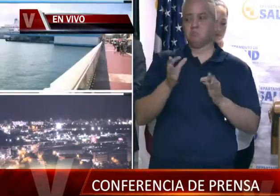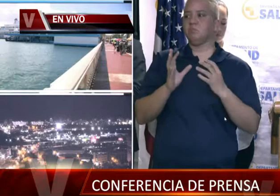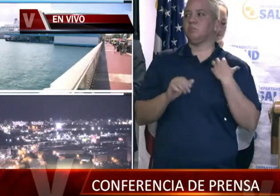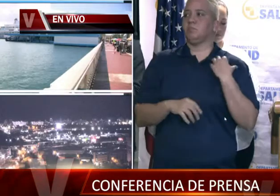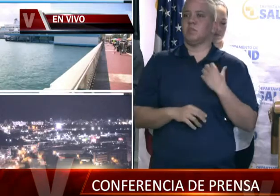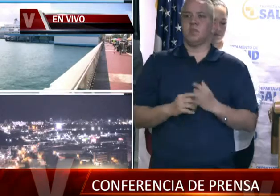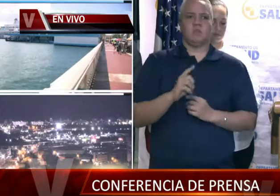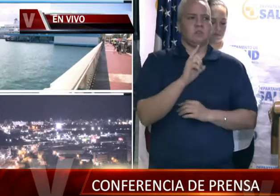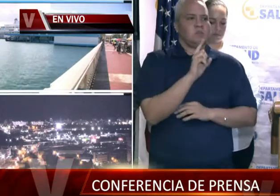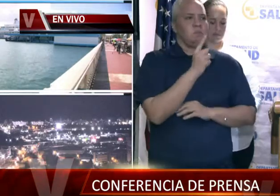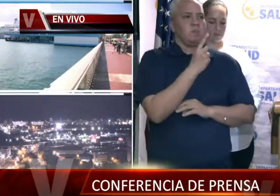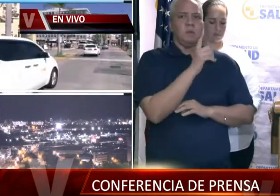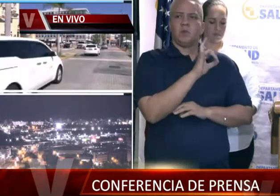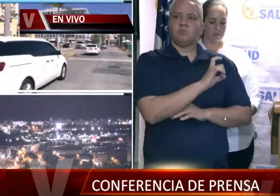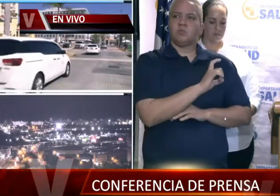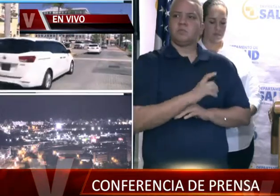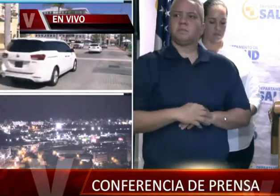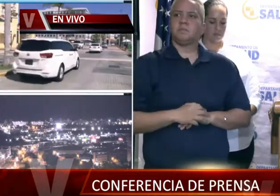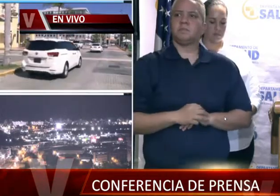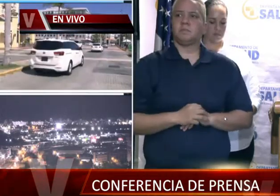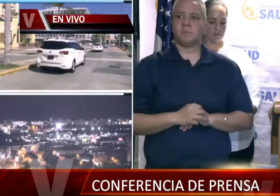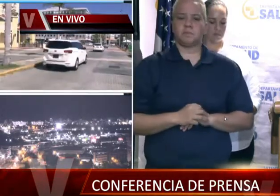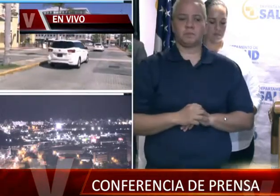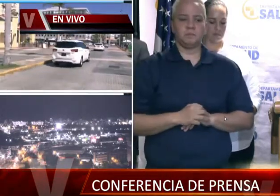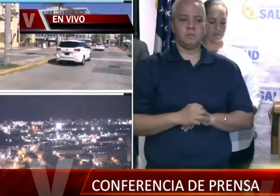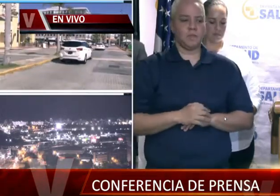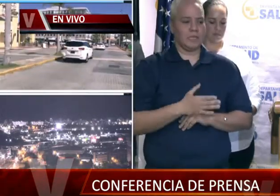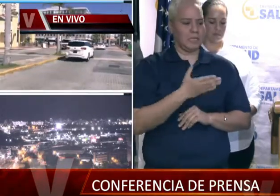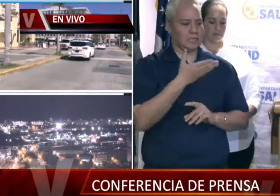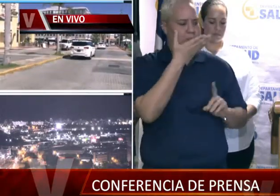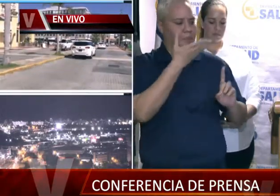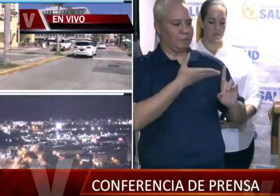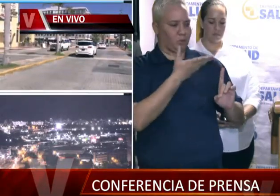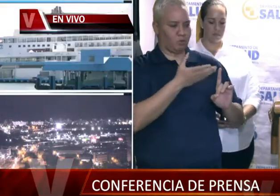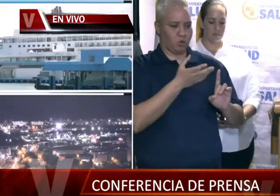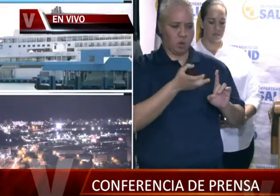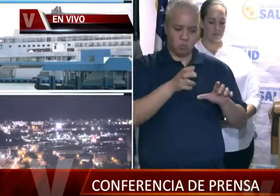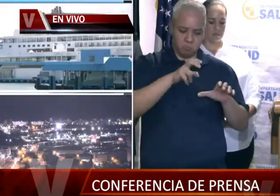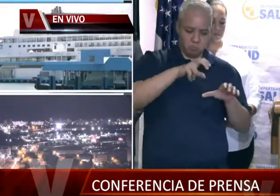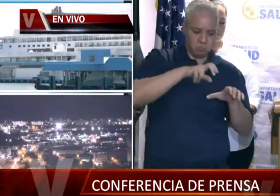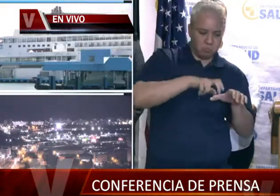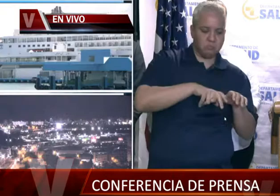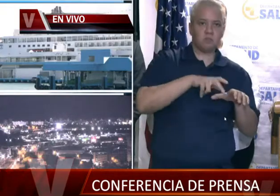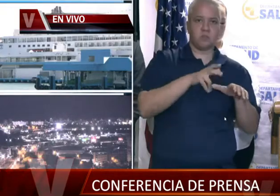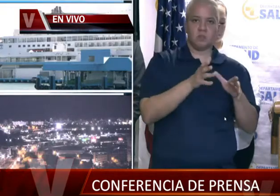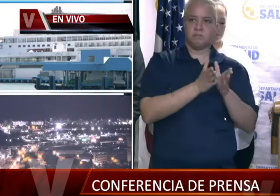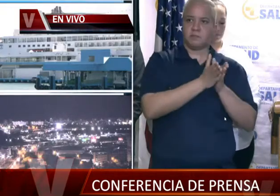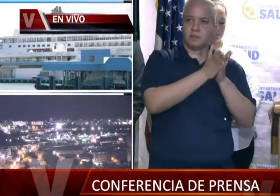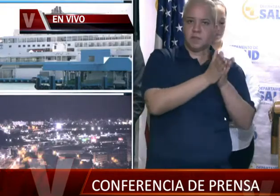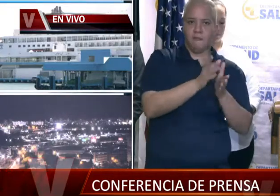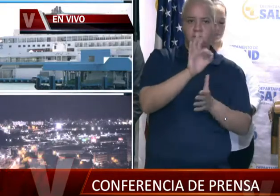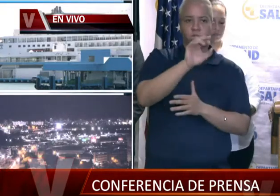es la siguiente. Esta persona aborda el crucero en Fort Lutterdale.